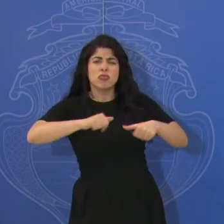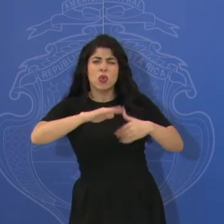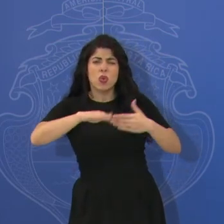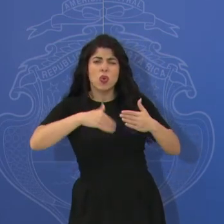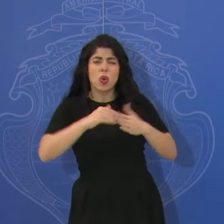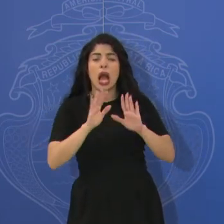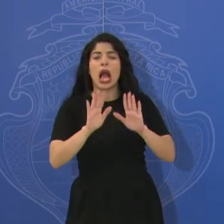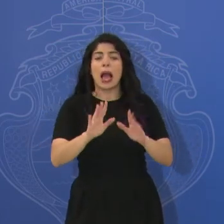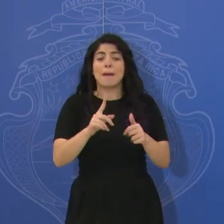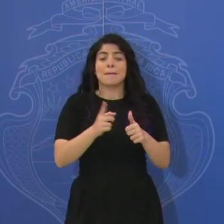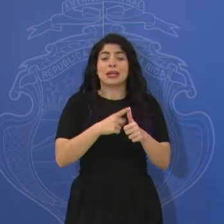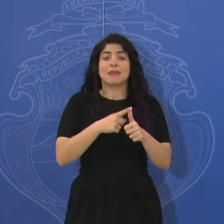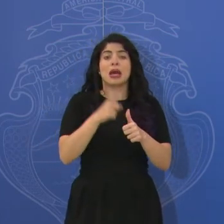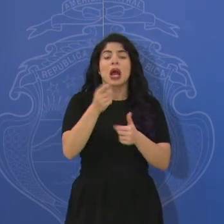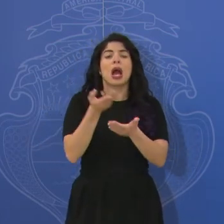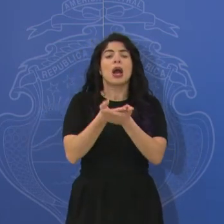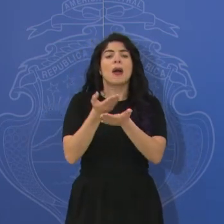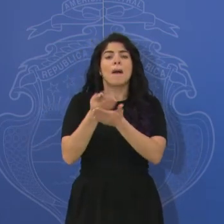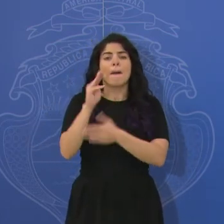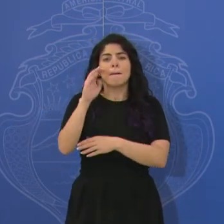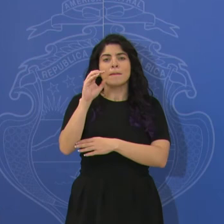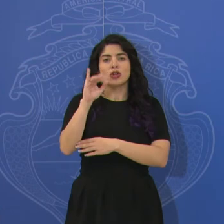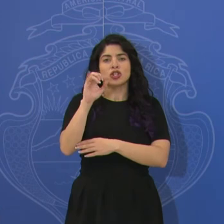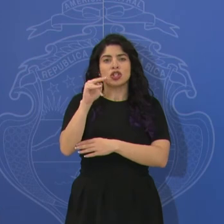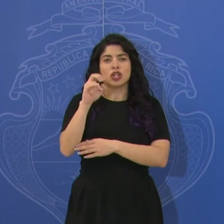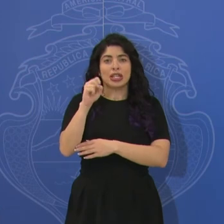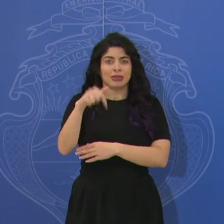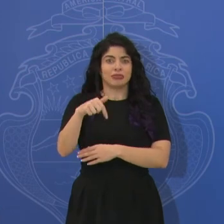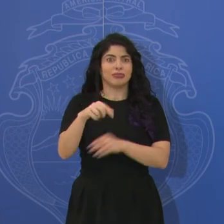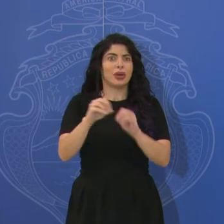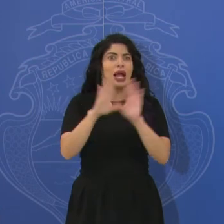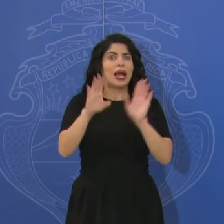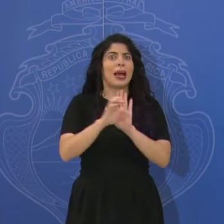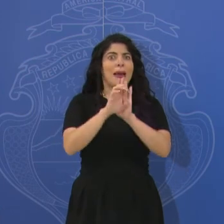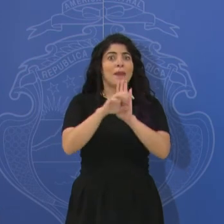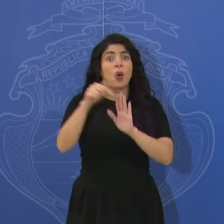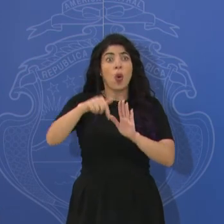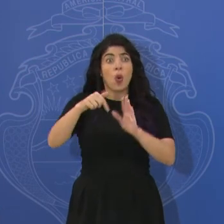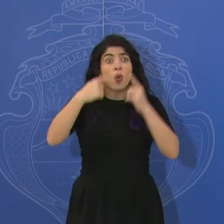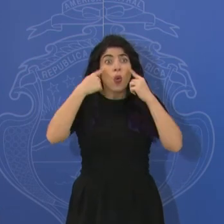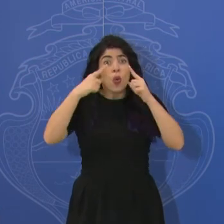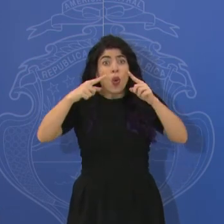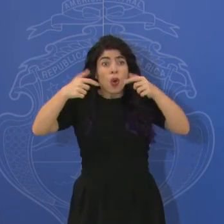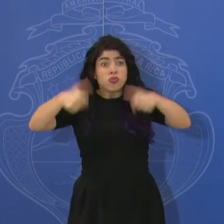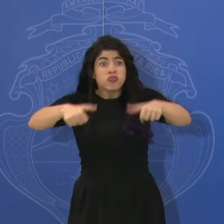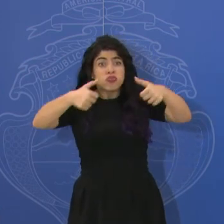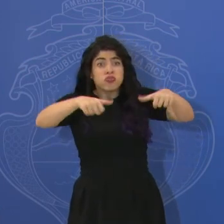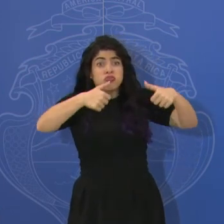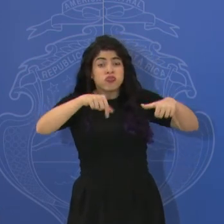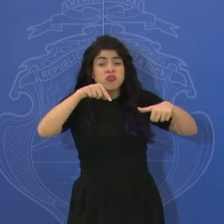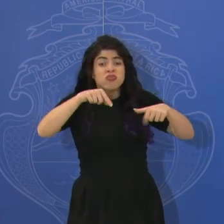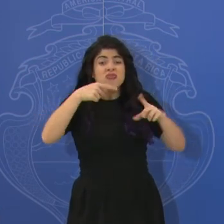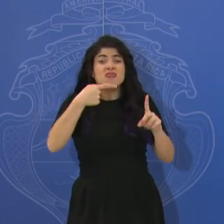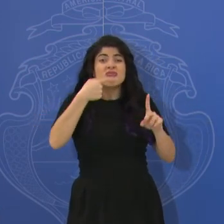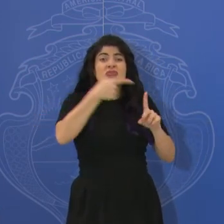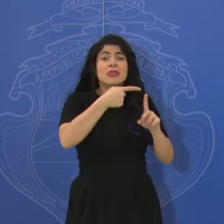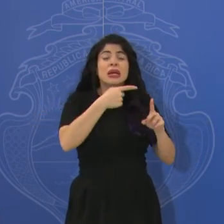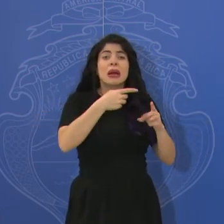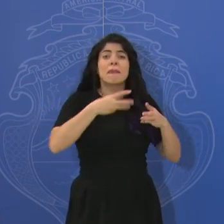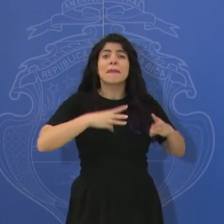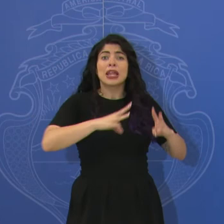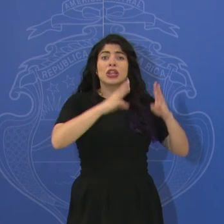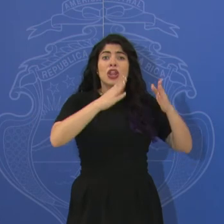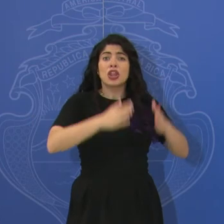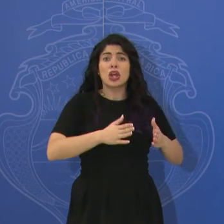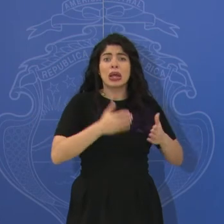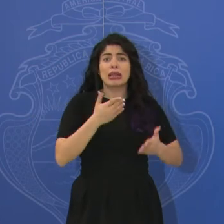hay que decir es que funciona. Hoy es un ejemplo de eso. Hoy nos pusimos de acuerdo en temas metodológicos que podrían ser pesados,